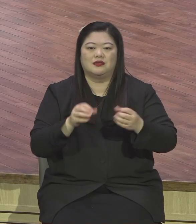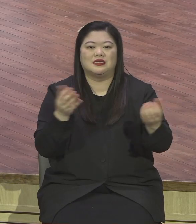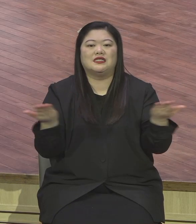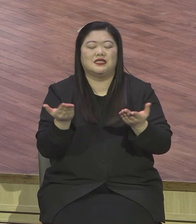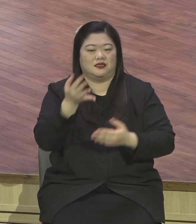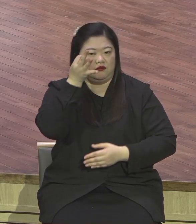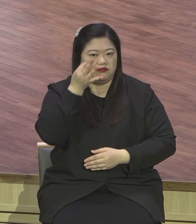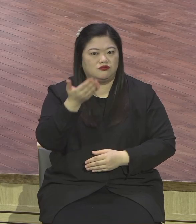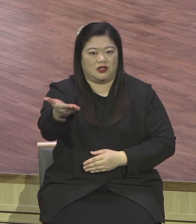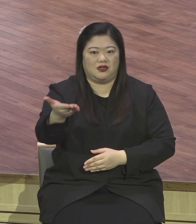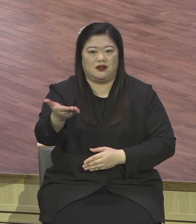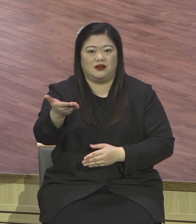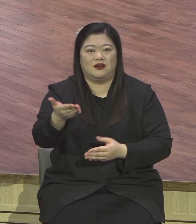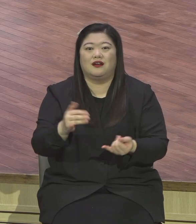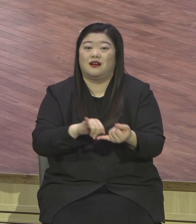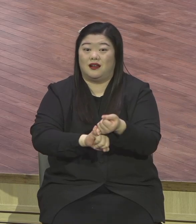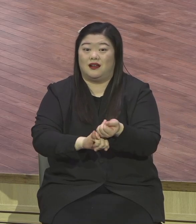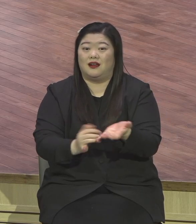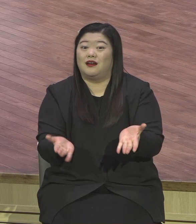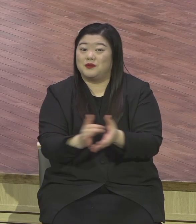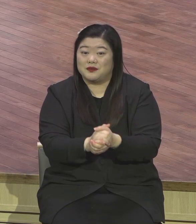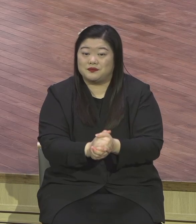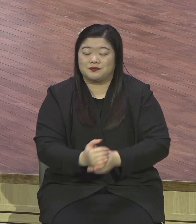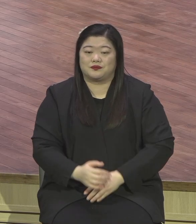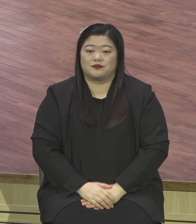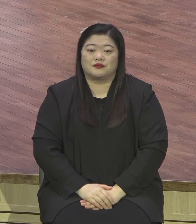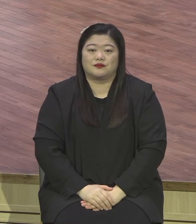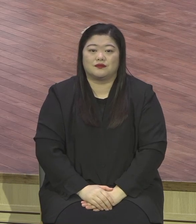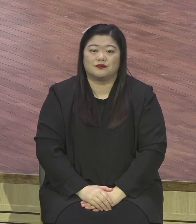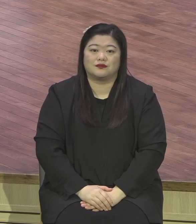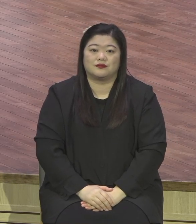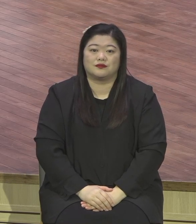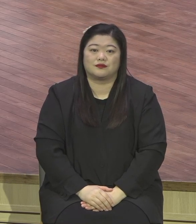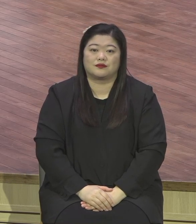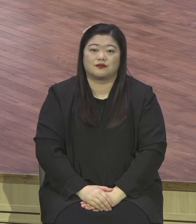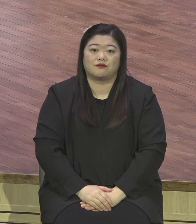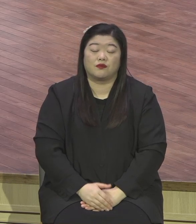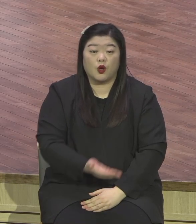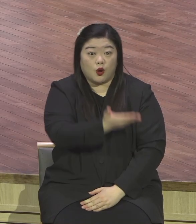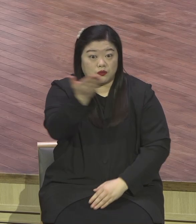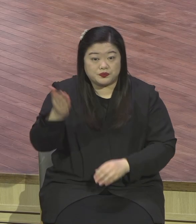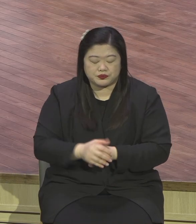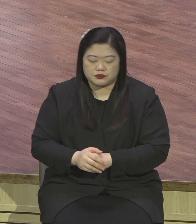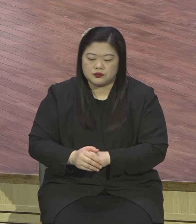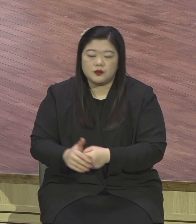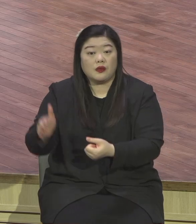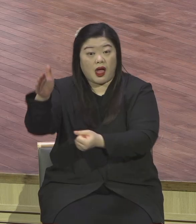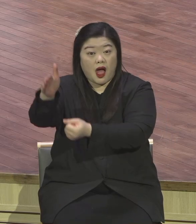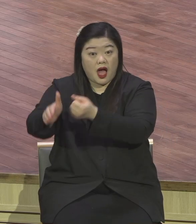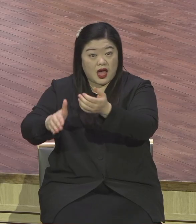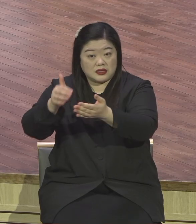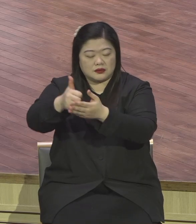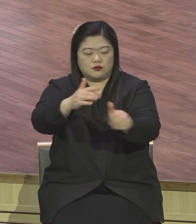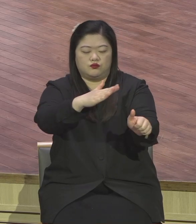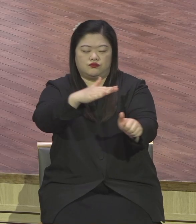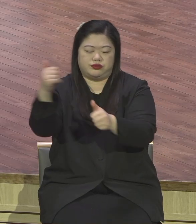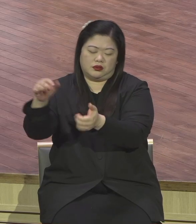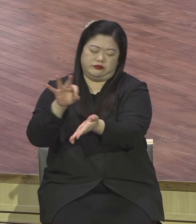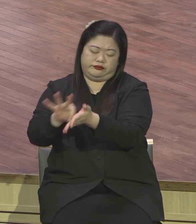그래서 하나님 앞에요. 시대적으로 수임받는 사람 특징을 보면요. 불을 지을 수밖에 없는 얼음이 있었어요.